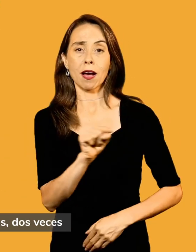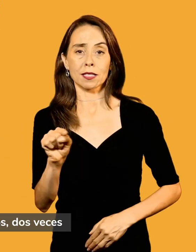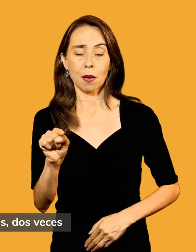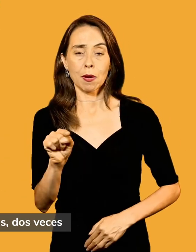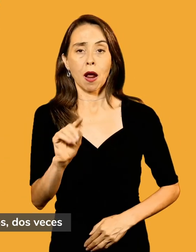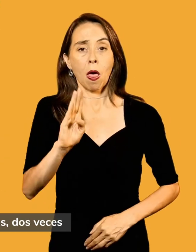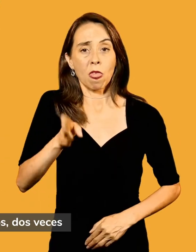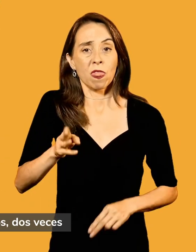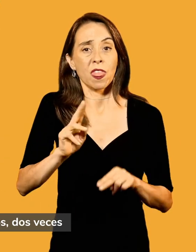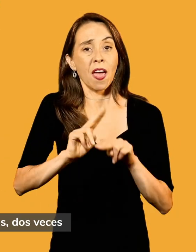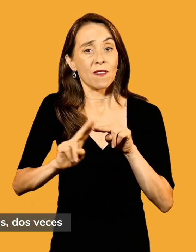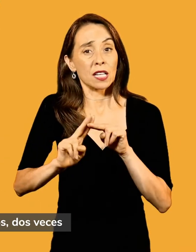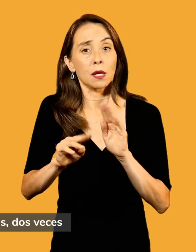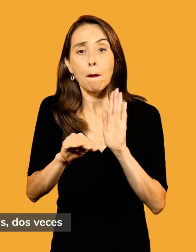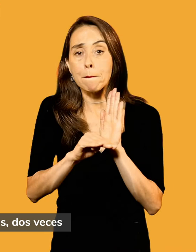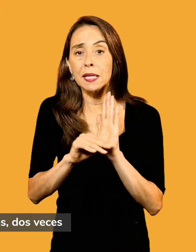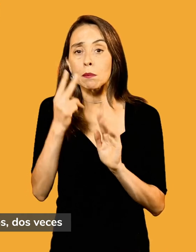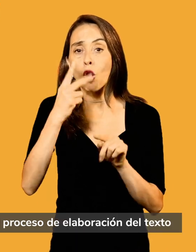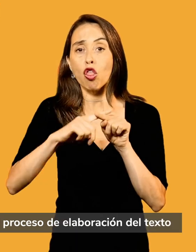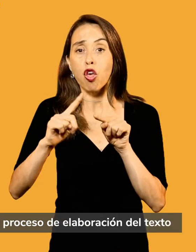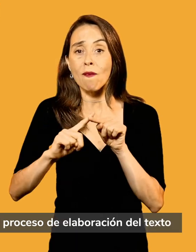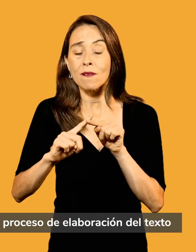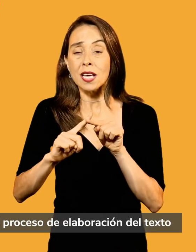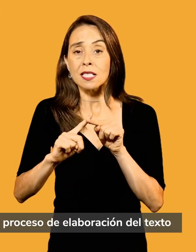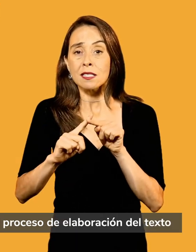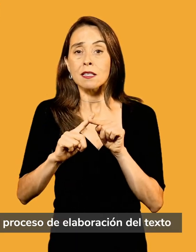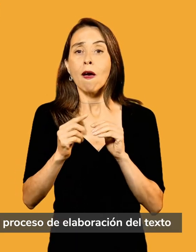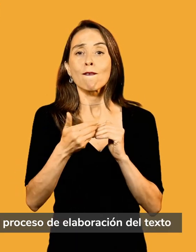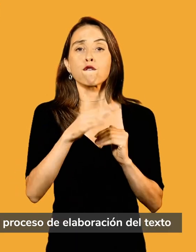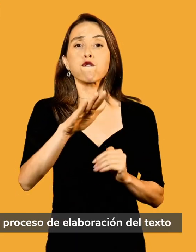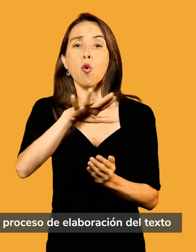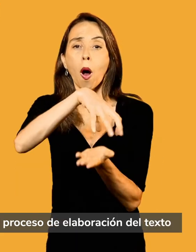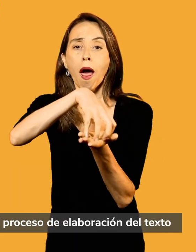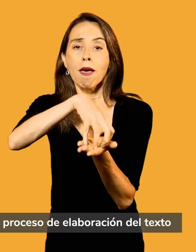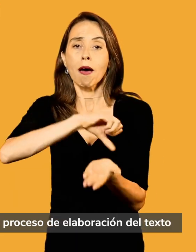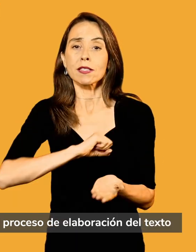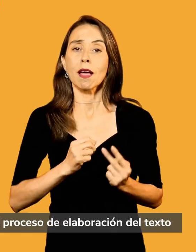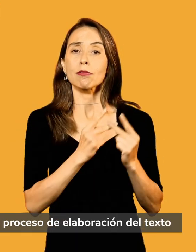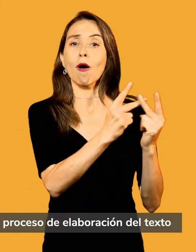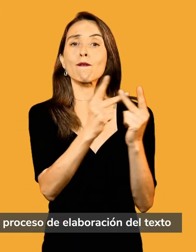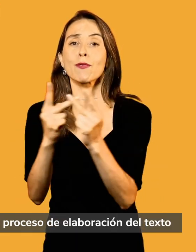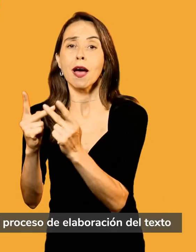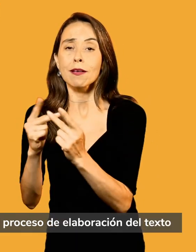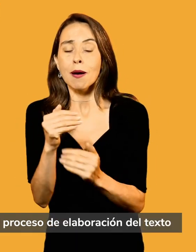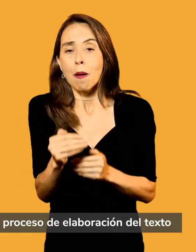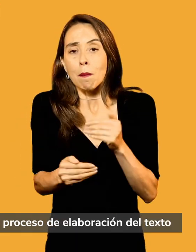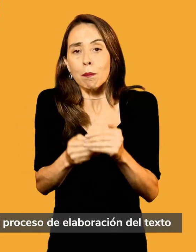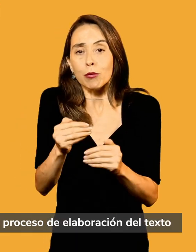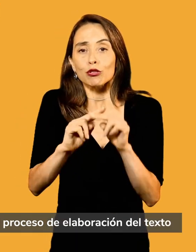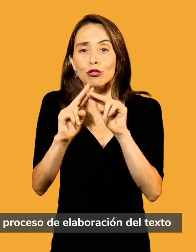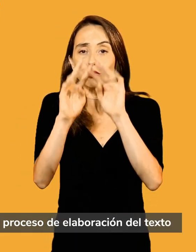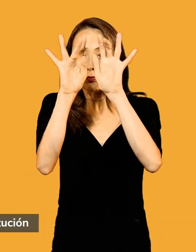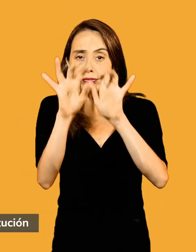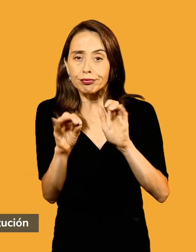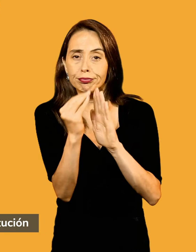hacerlo al menos dos veces fuera de la ciudad de Santiago durante el proceso de elaboración del texto de nueva